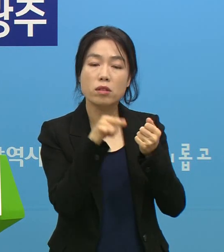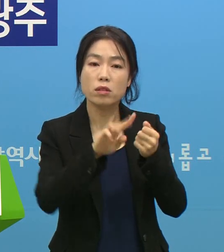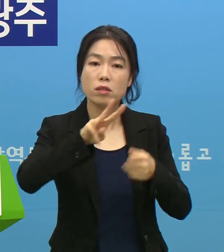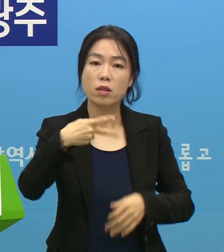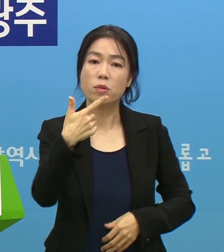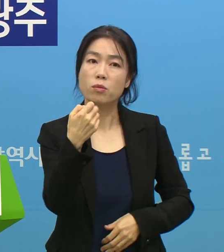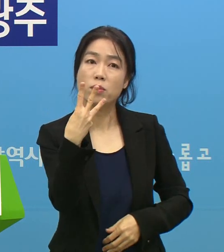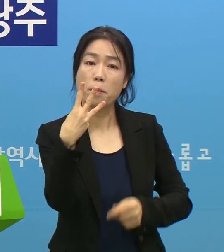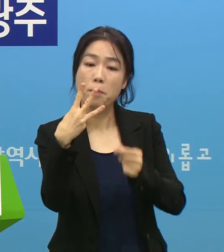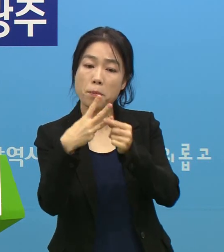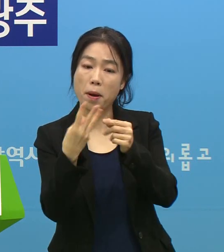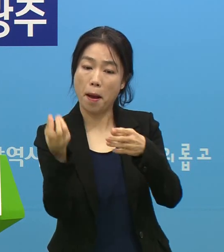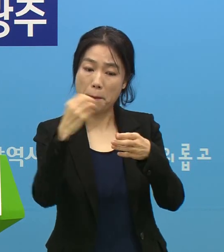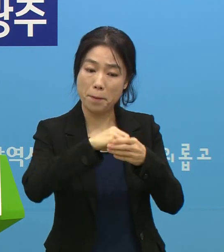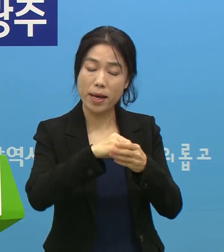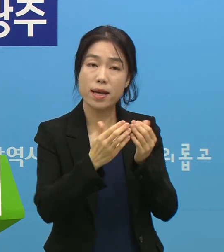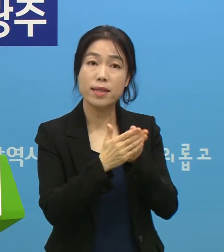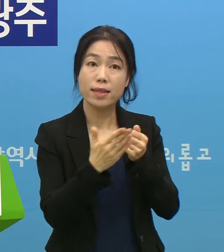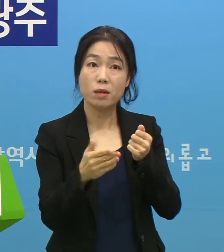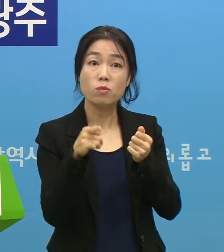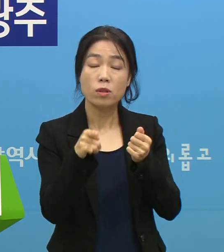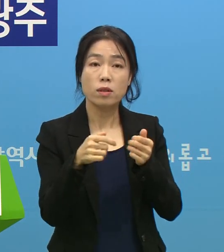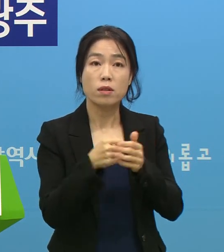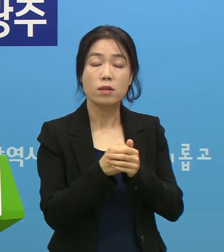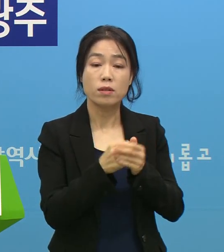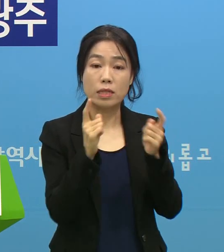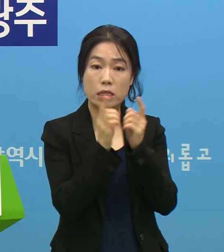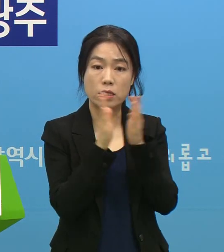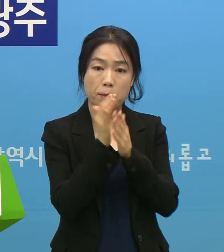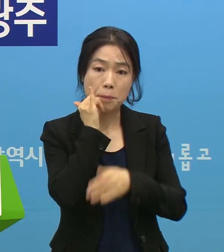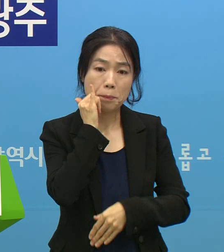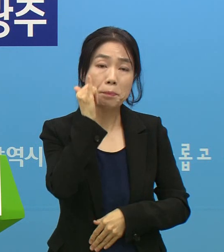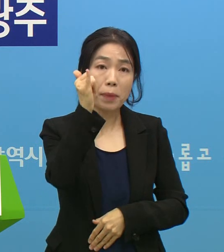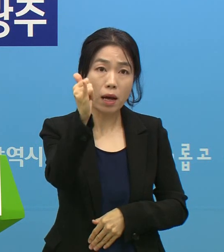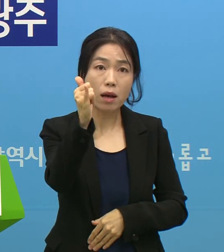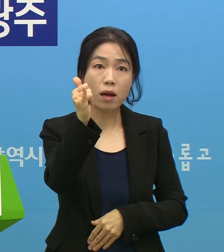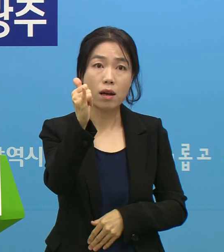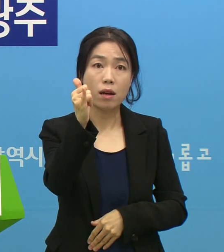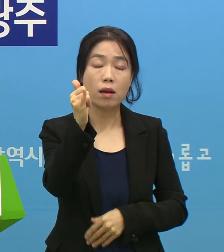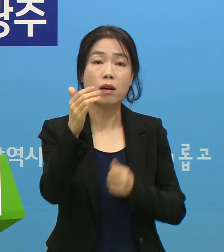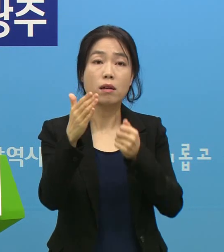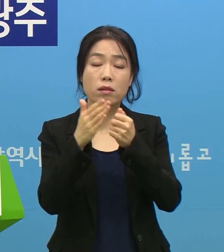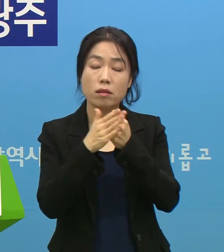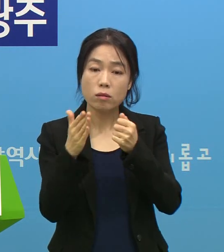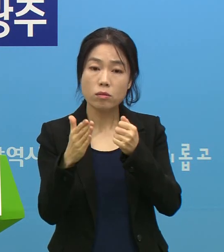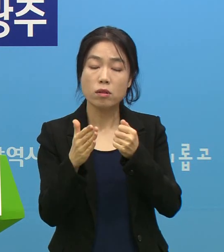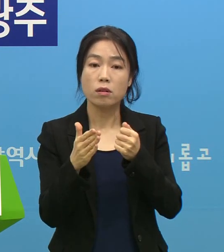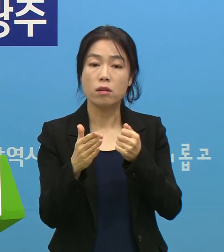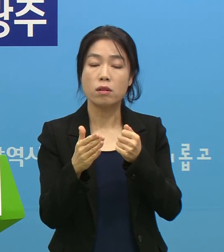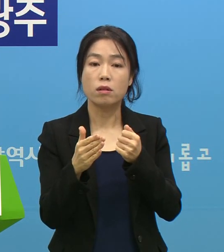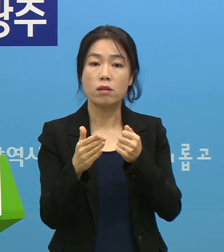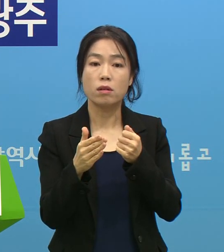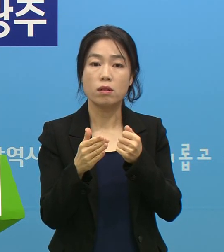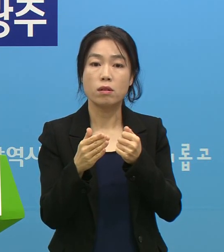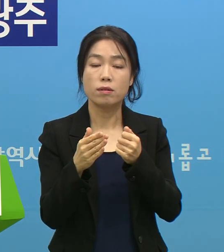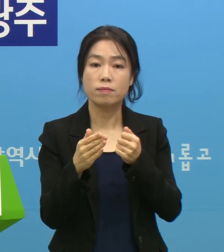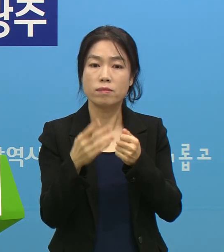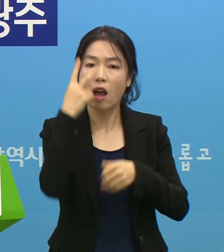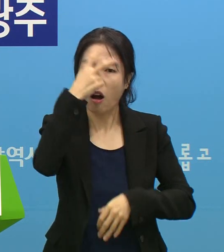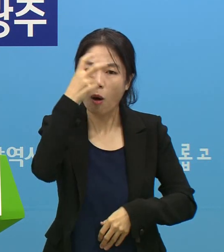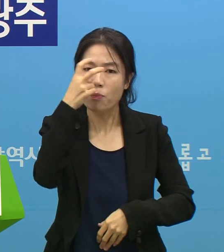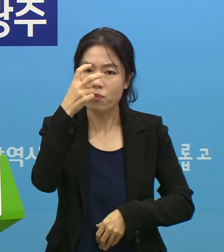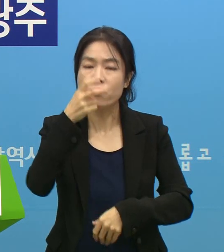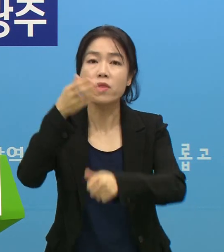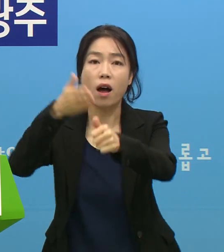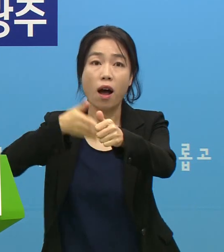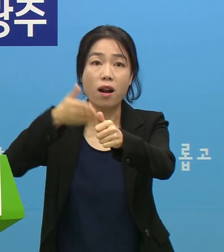363번이 포함되어 있어서 저희들이 직접 전화를 했거든요. 해서 검사를